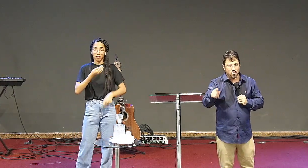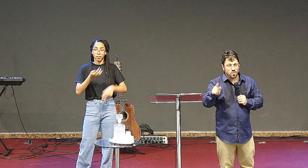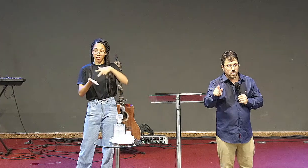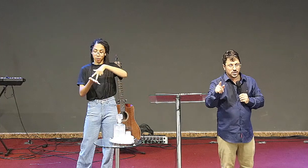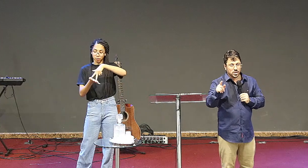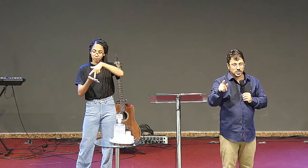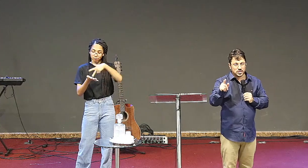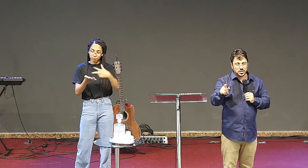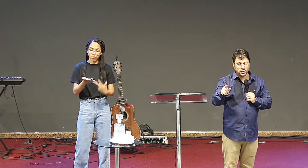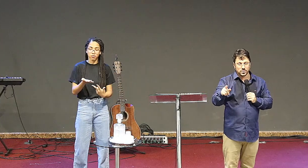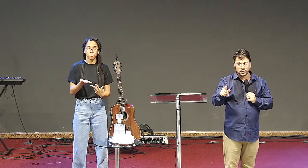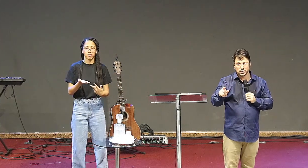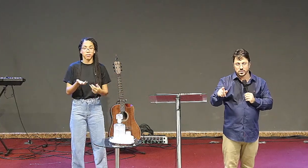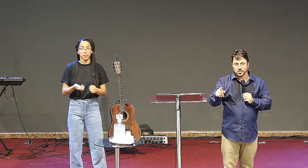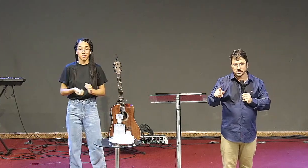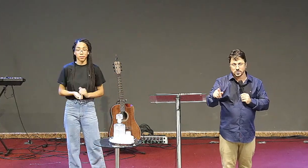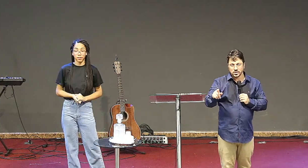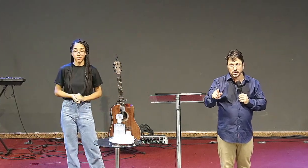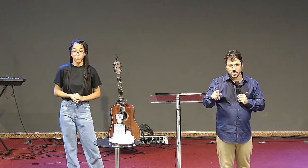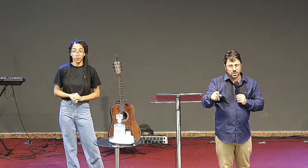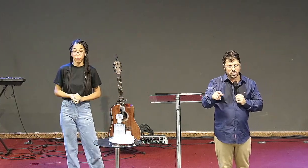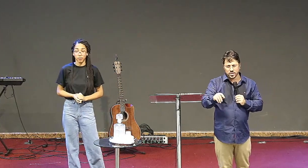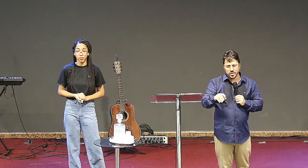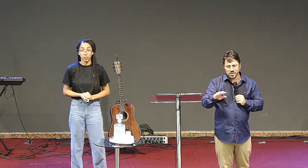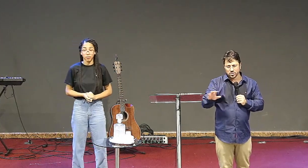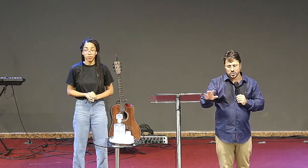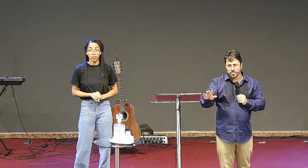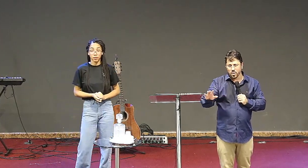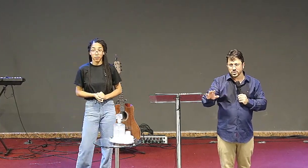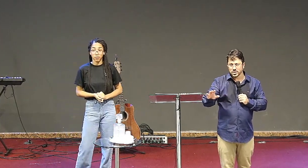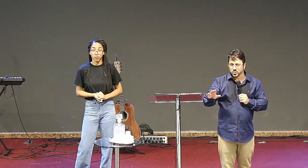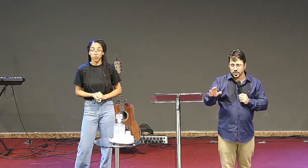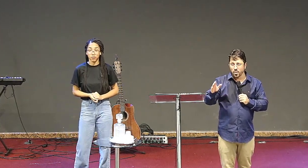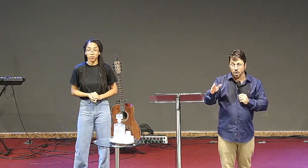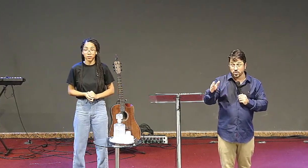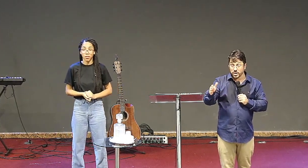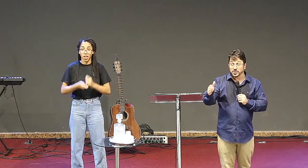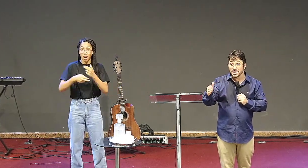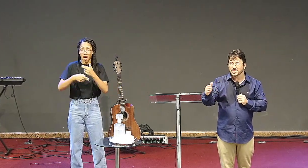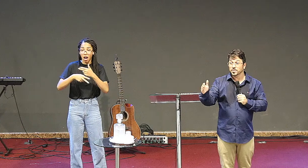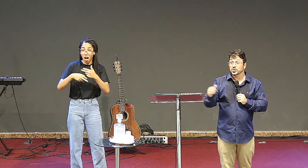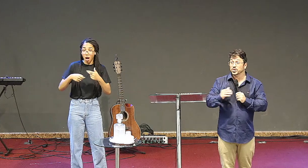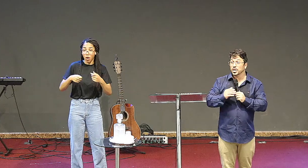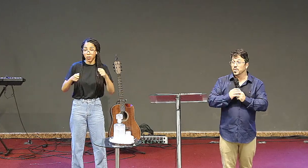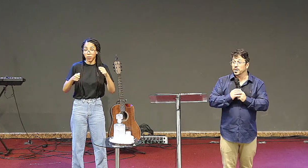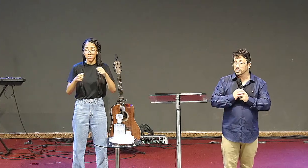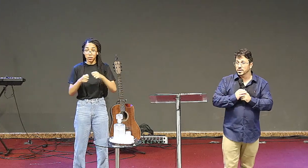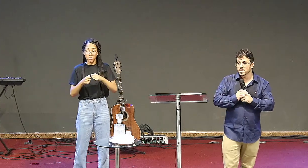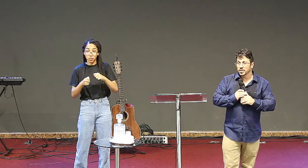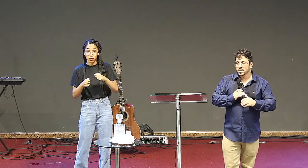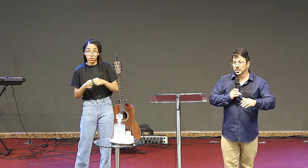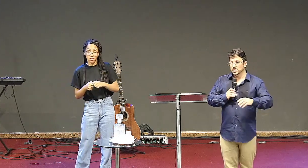alguma coisa aconteceu isso é o que menos importa o que importa é o que acontece a partir de agora